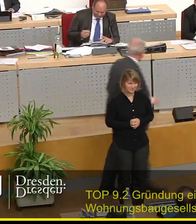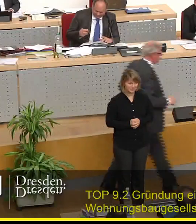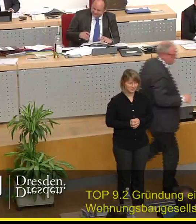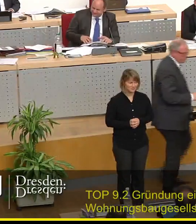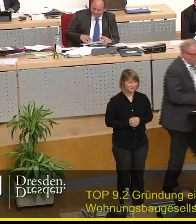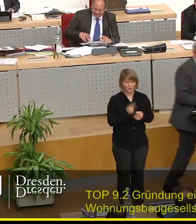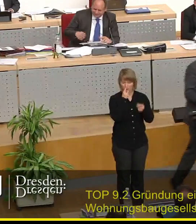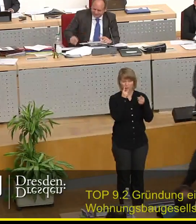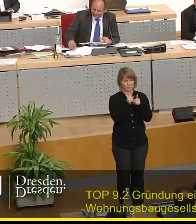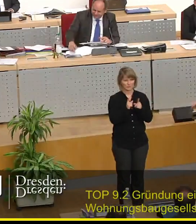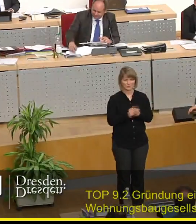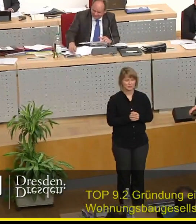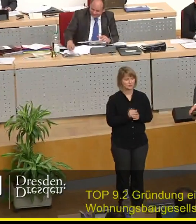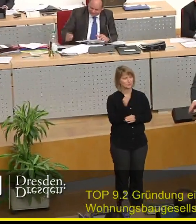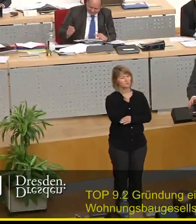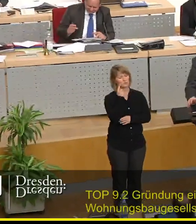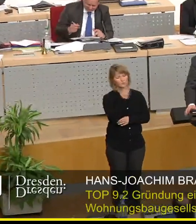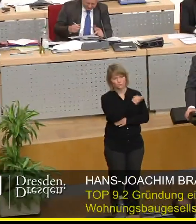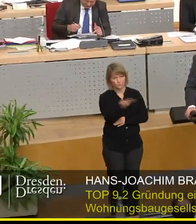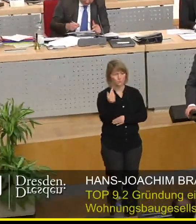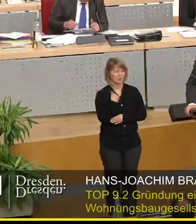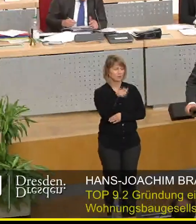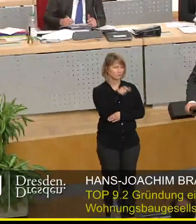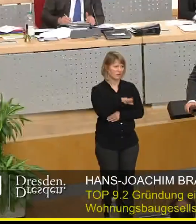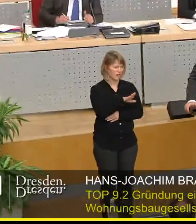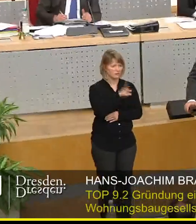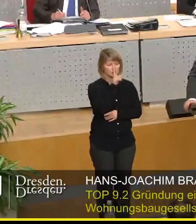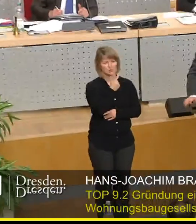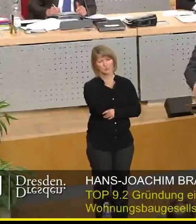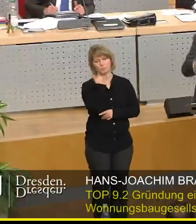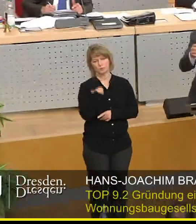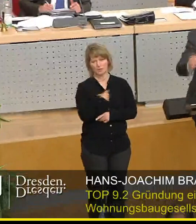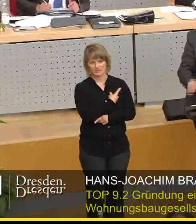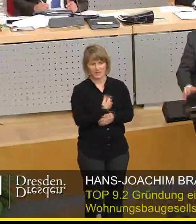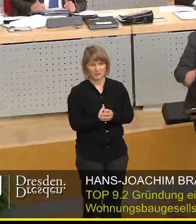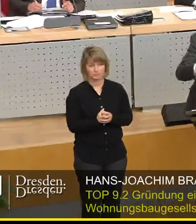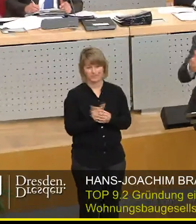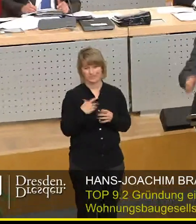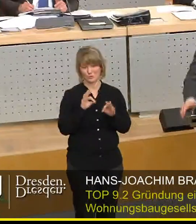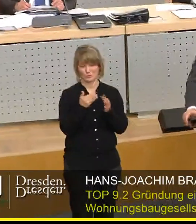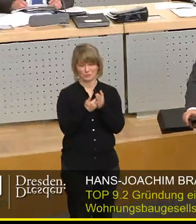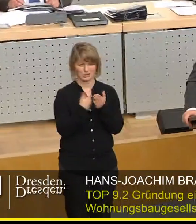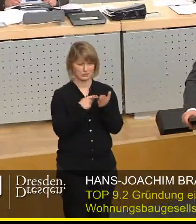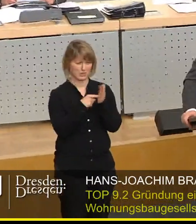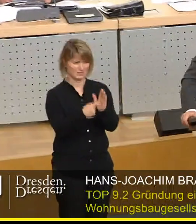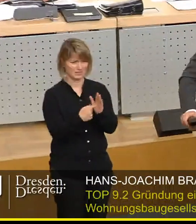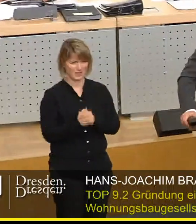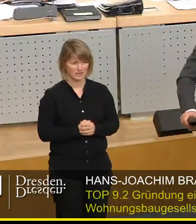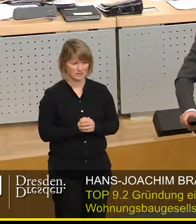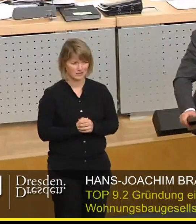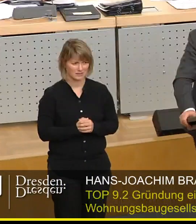ganz groß Herr Oberbürgermeister meine Damen und Herren Herr Schmelig Sie haben mir das beste Beispiel geliefert und eigentlich wenn Sie